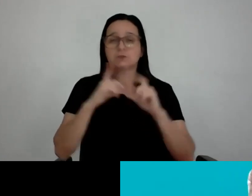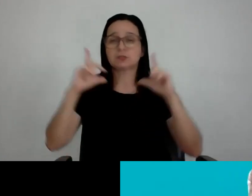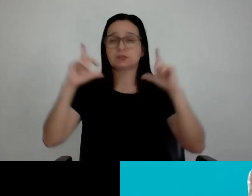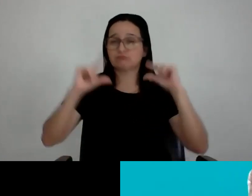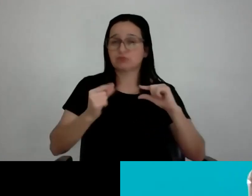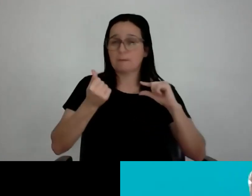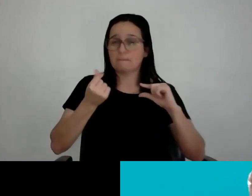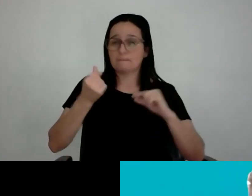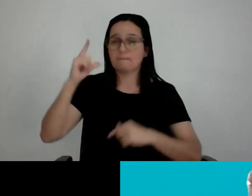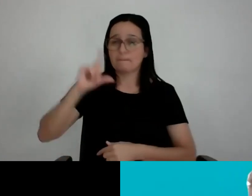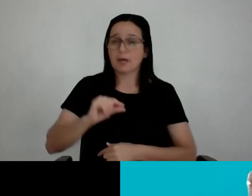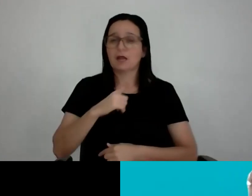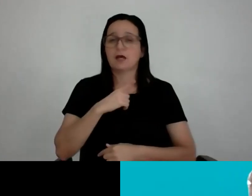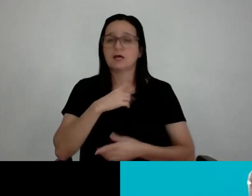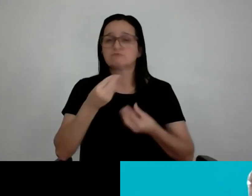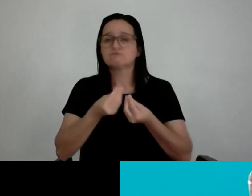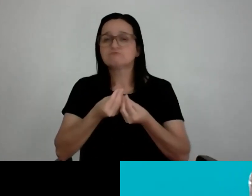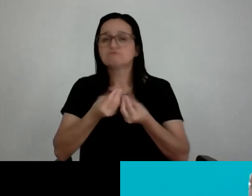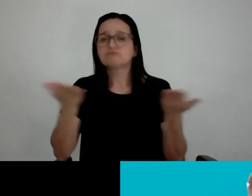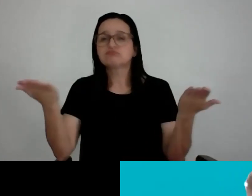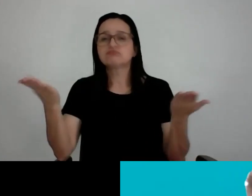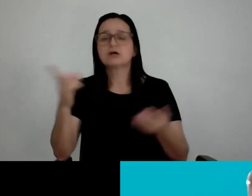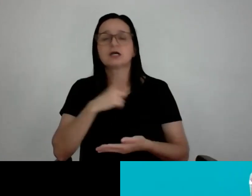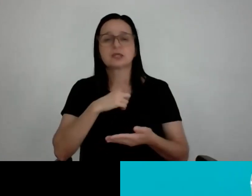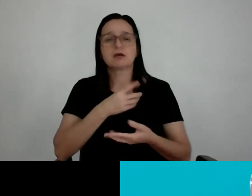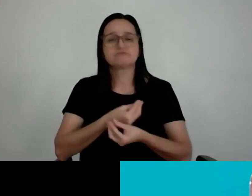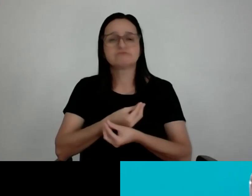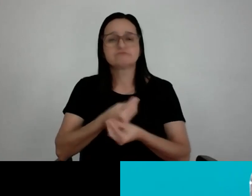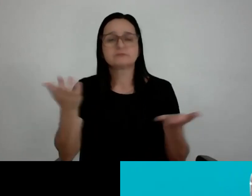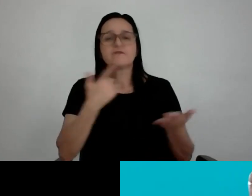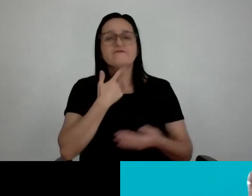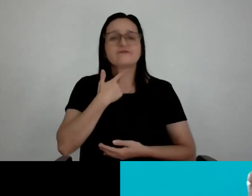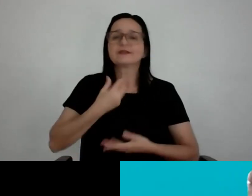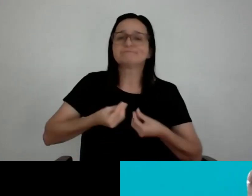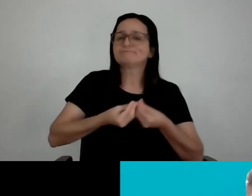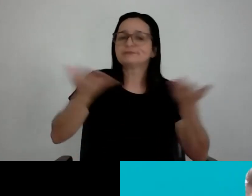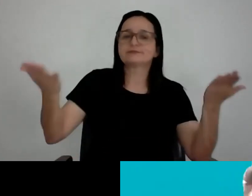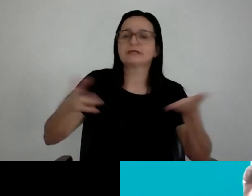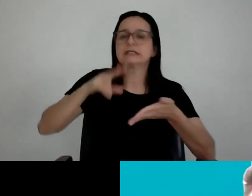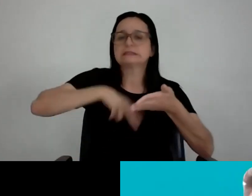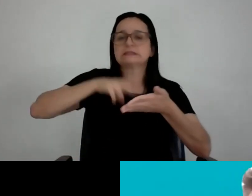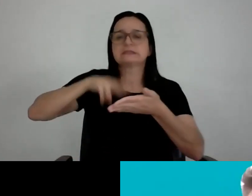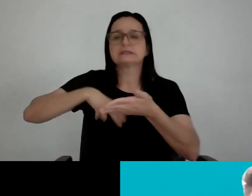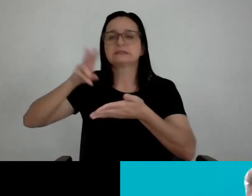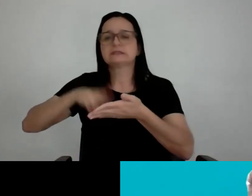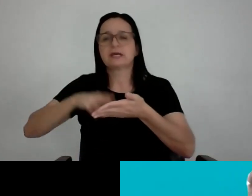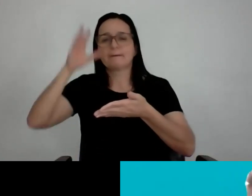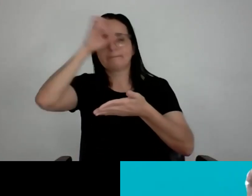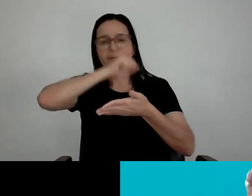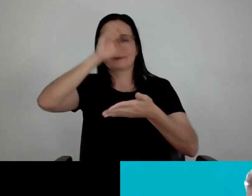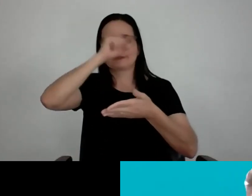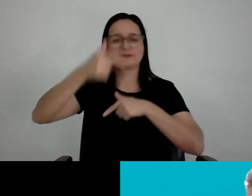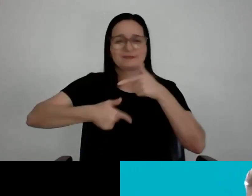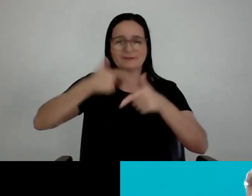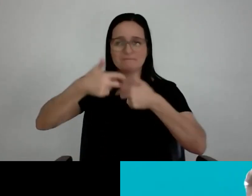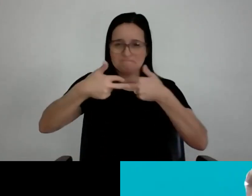fazendo nada com isso para distribuir, nossa meta é distribuir. O que o livro fala é disso, é de trabalho, entendeu? Então,